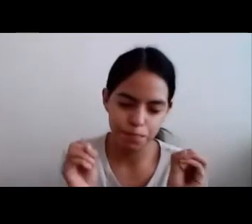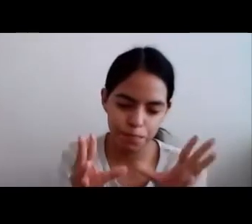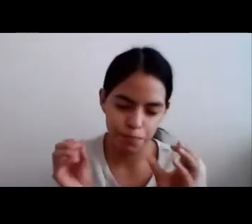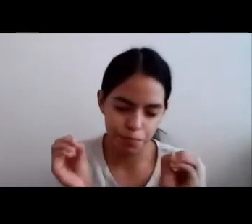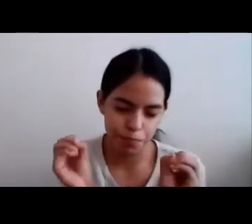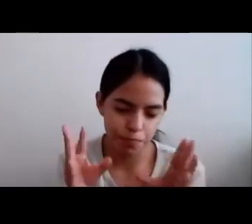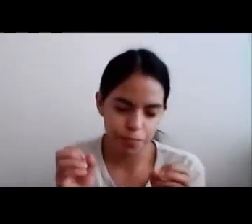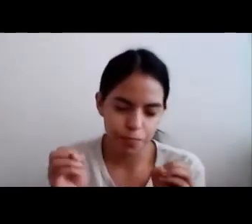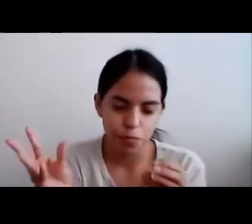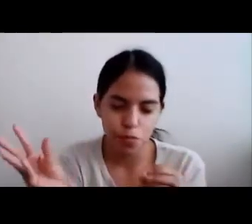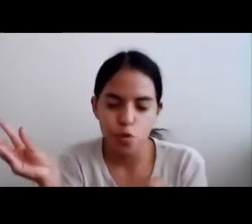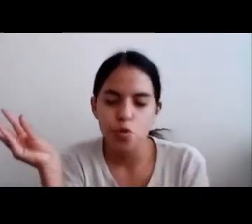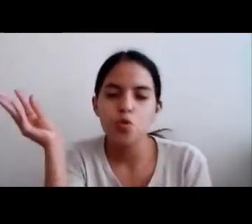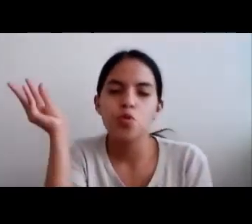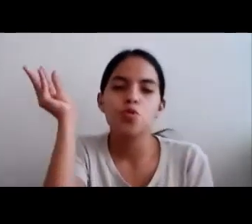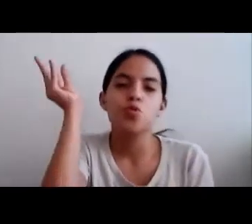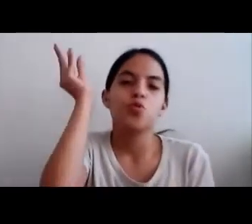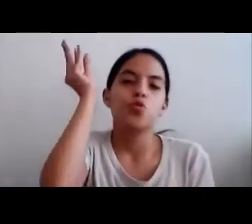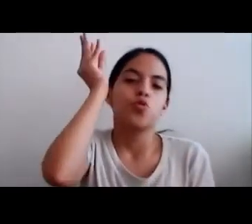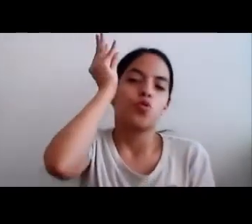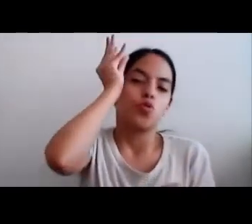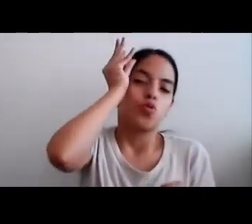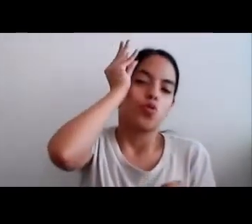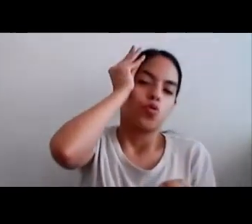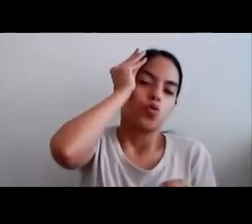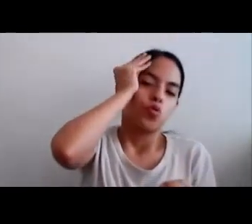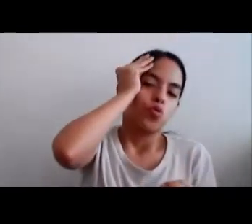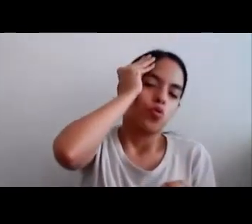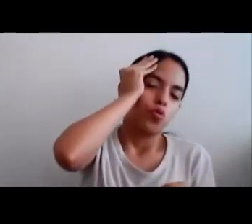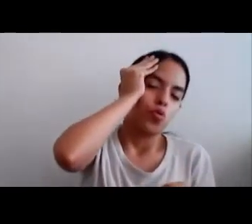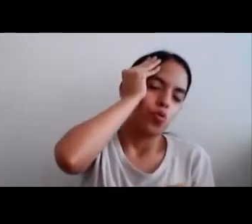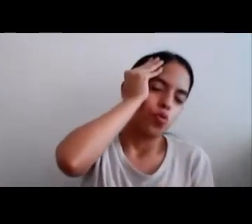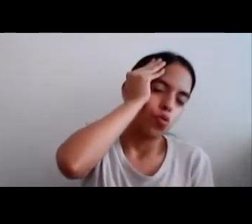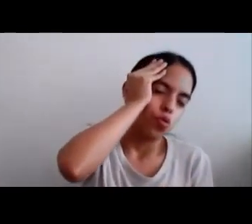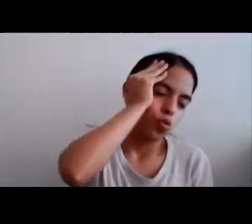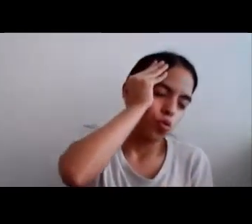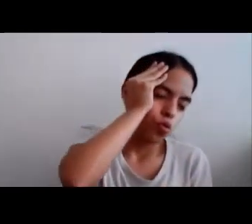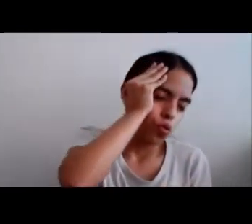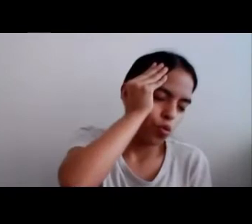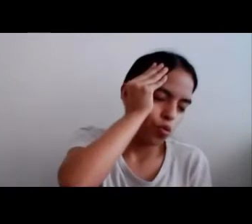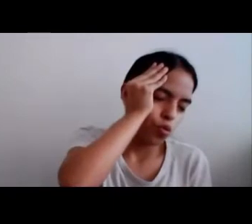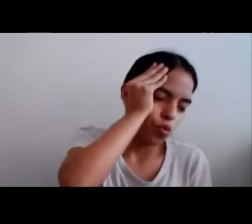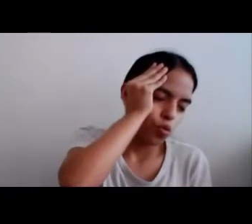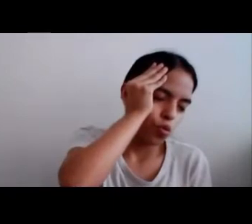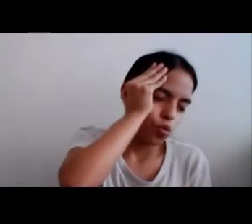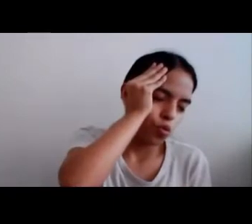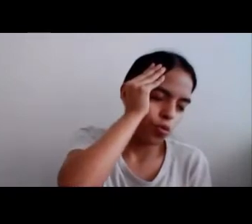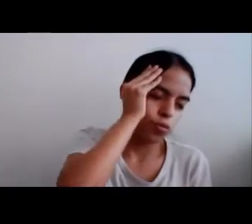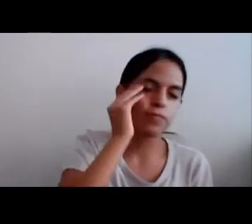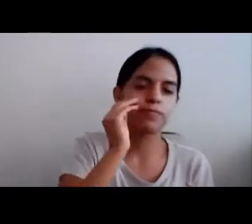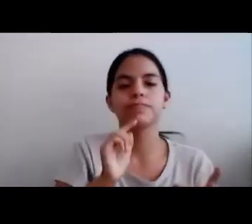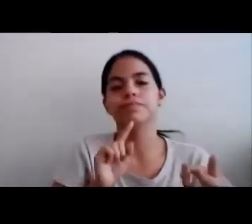Y con ese hechizo Lo lanzó Sobre la pequeña criatura